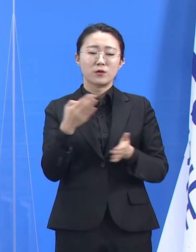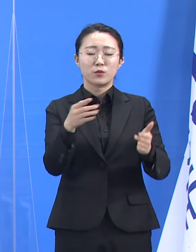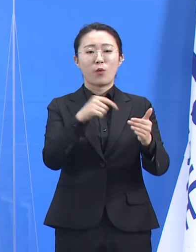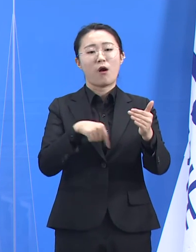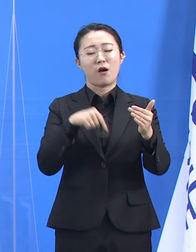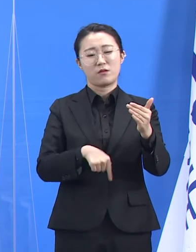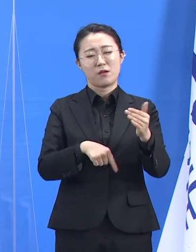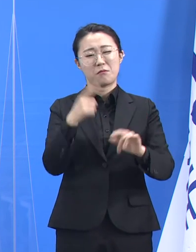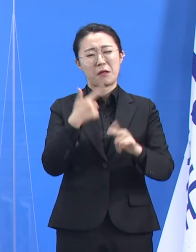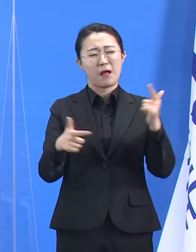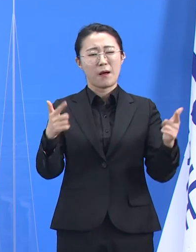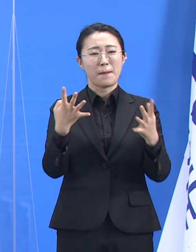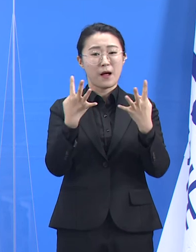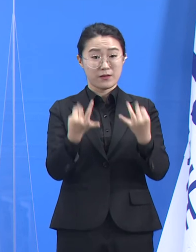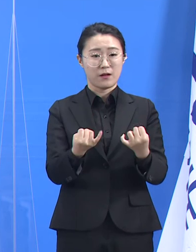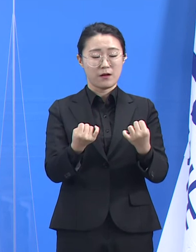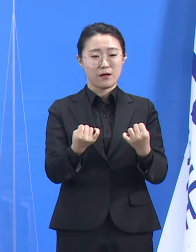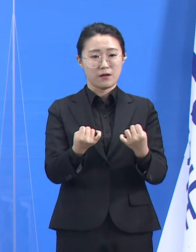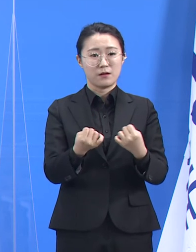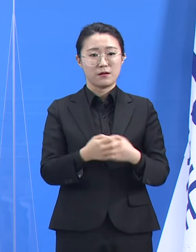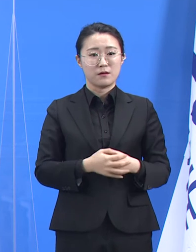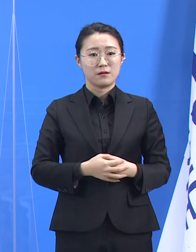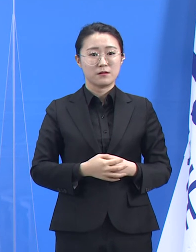것이 이 현상의 본질입니다.